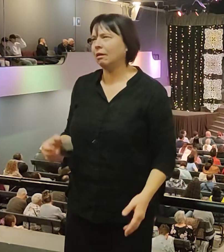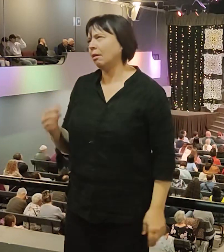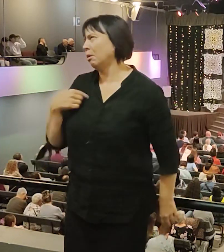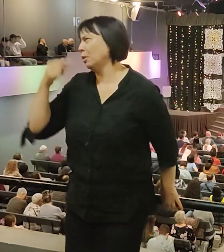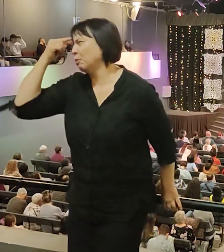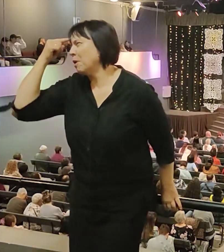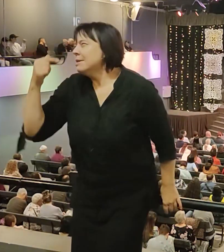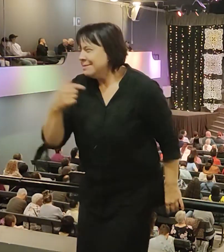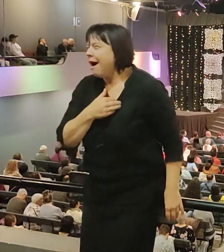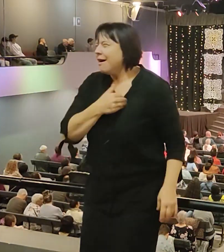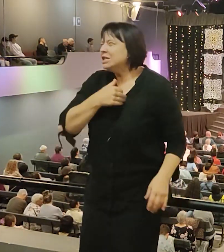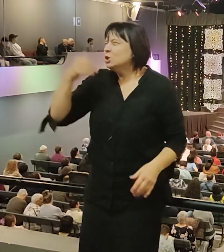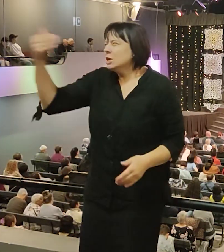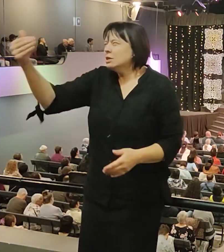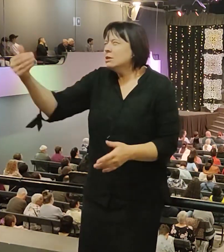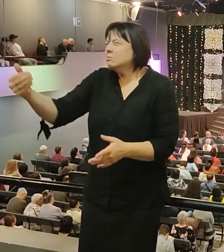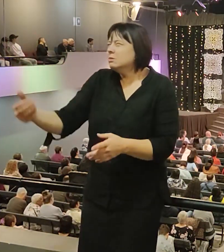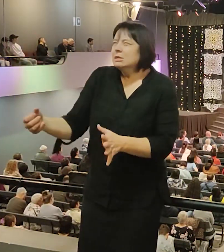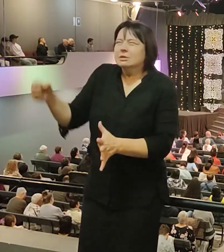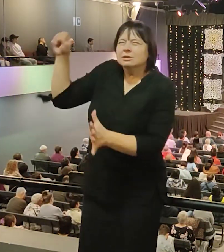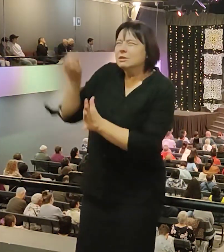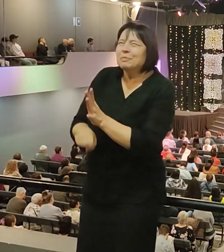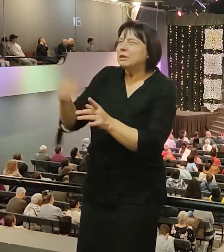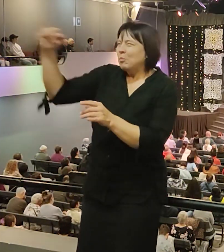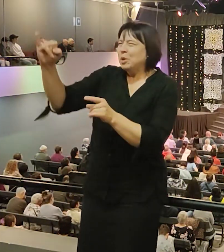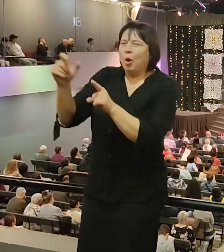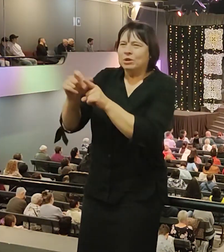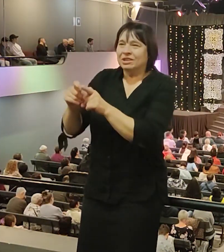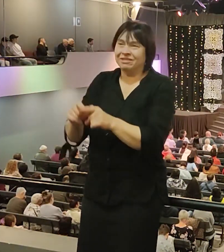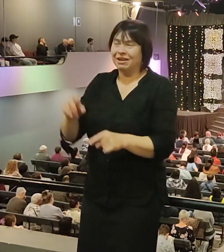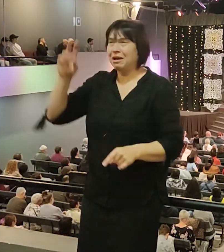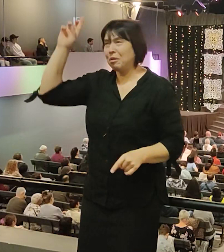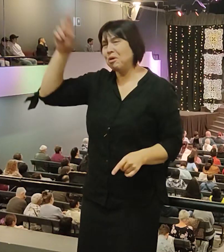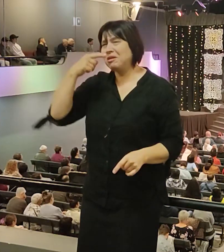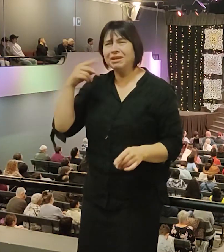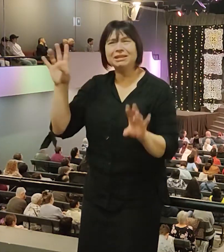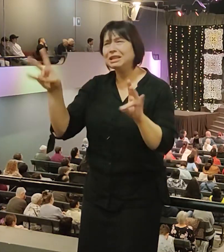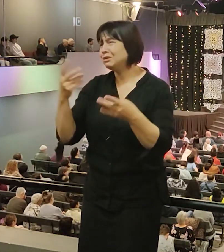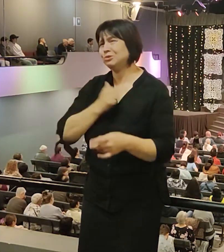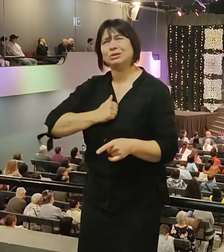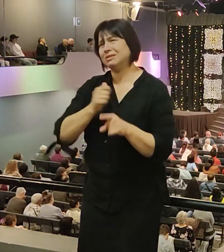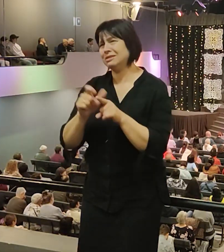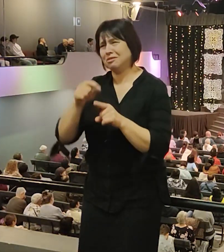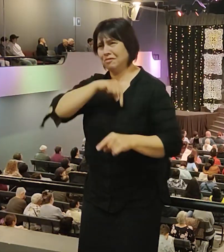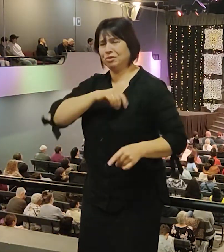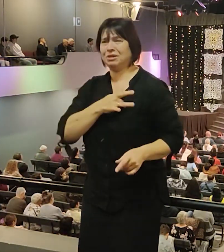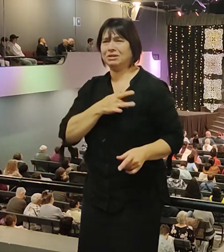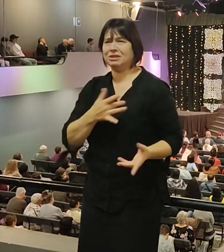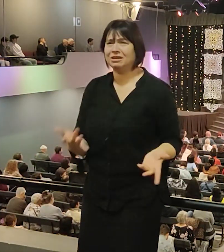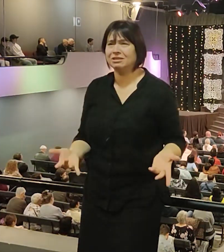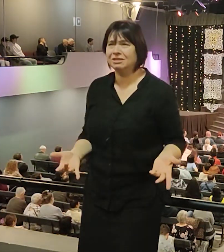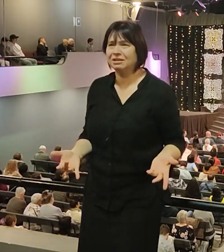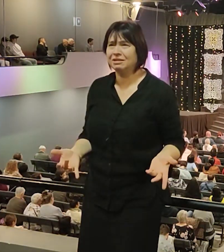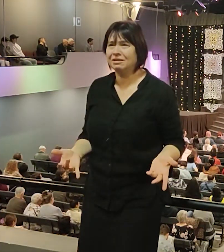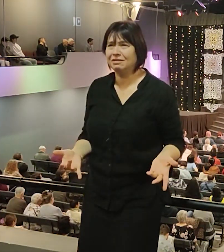за плохие слова. А Дух Божий говорит, не допустай злословие в сердце свое. А я говорю этому